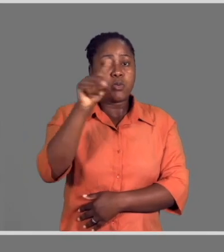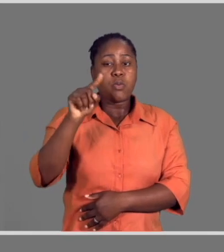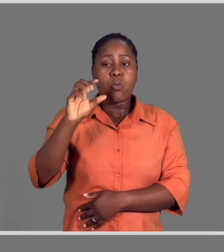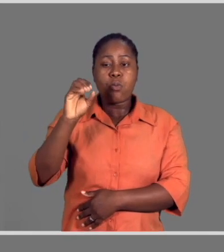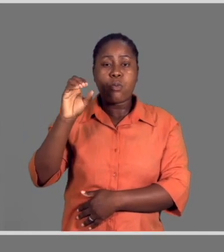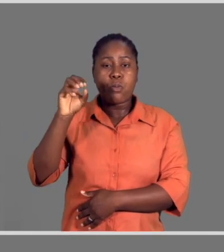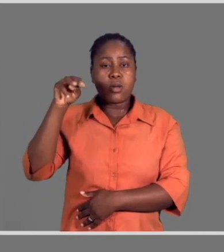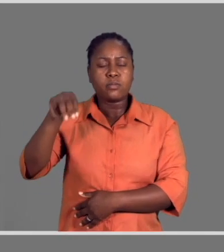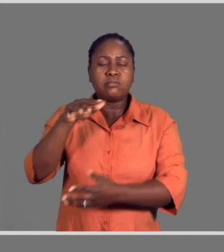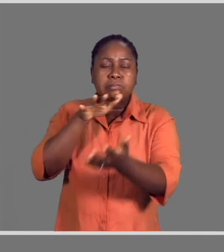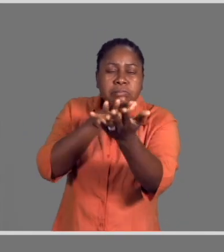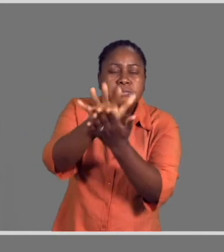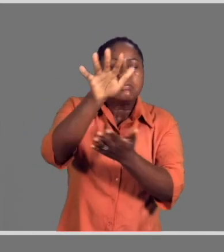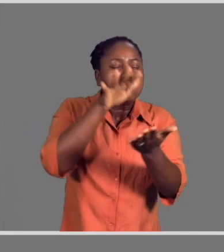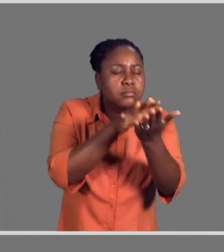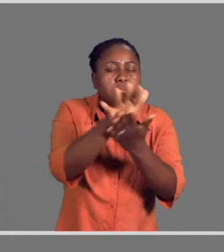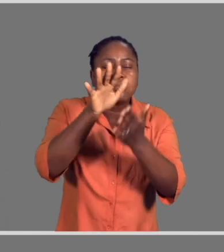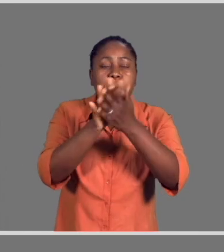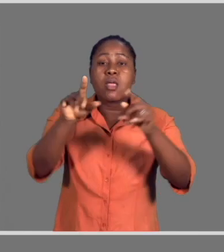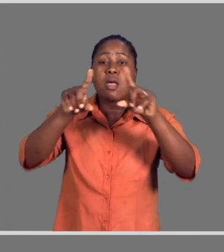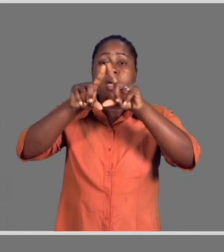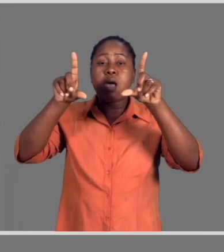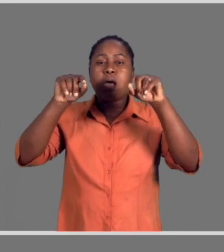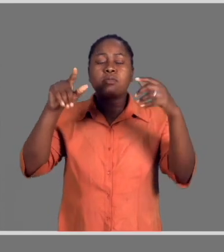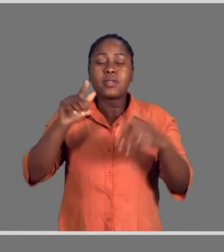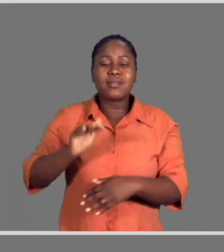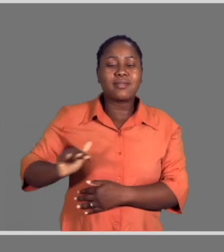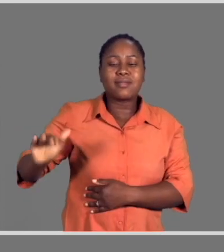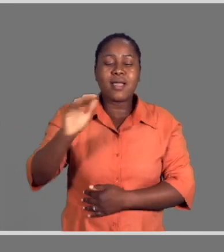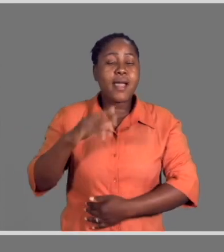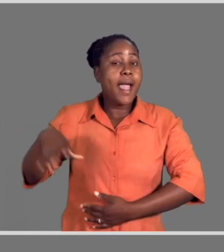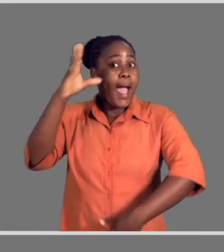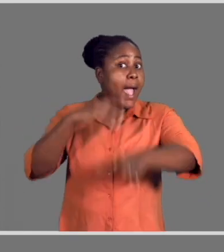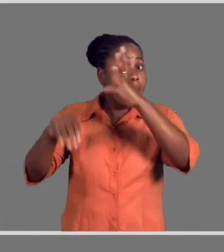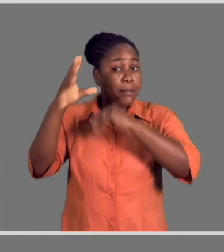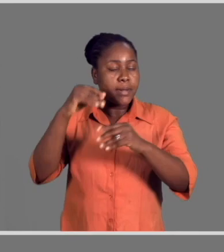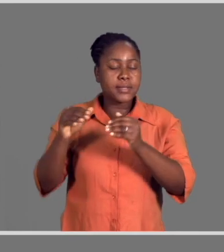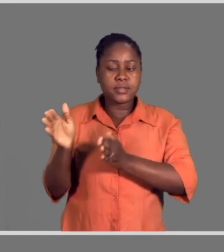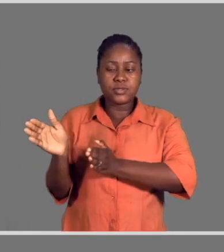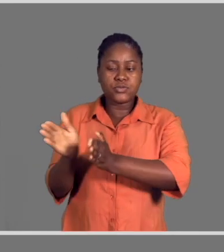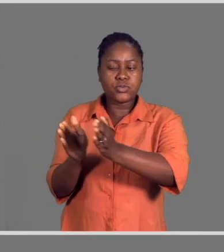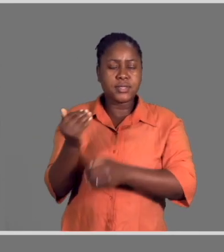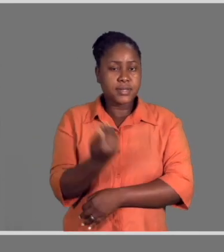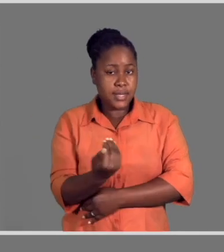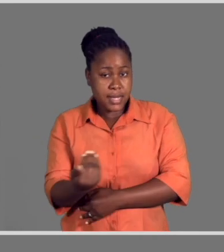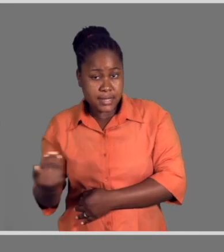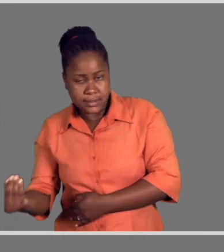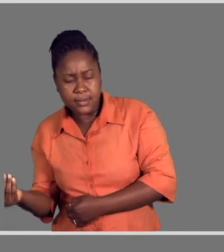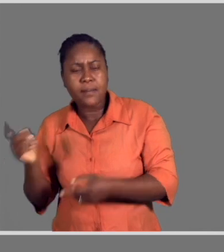realizou um debate via Zoom subordinado ao tema Distanciamento Social, Aprendizagem e Cuidado da Criança com